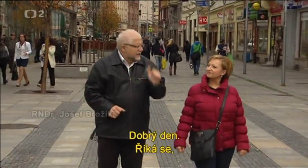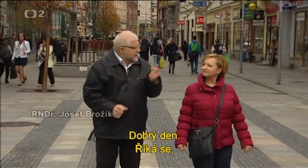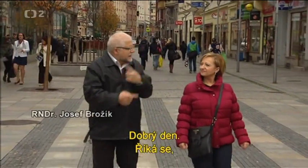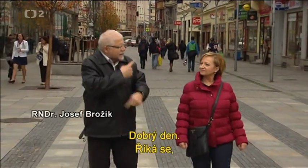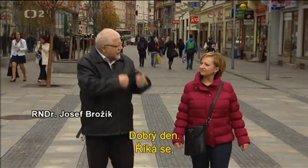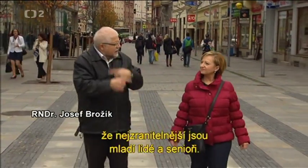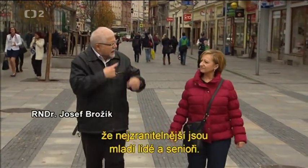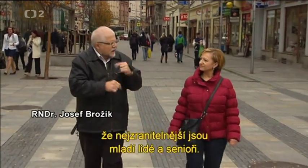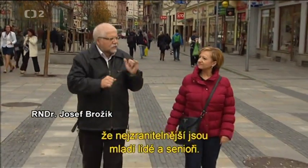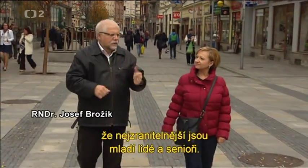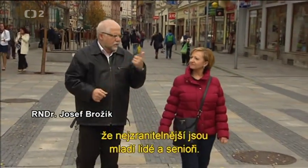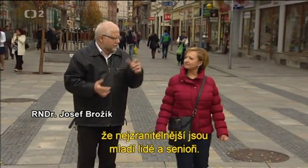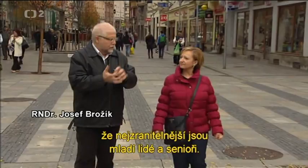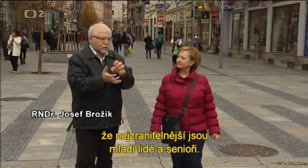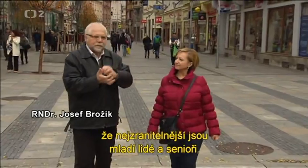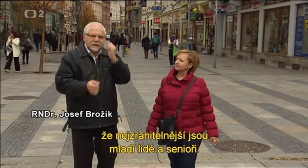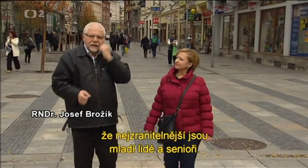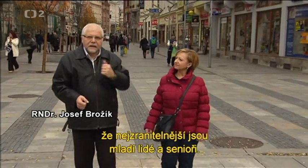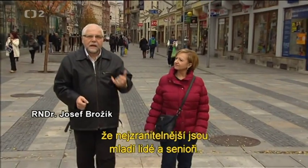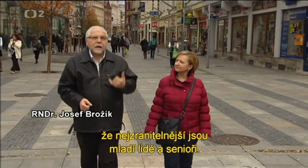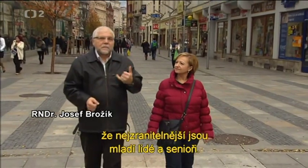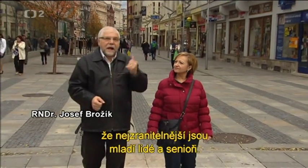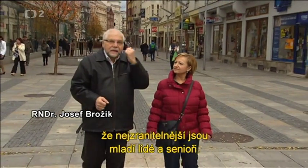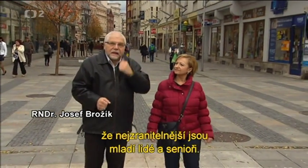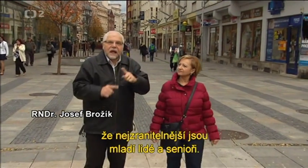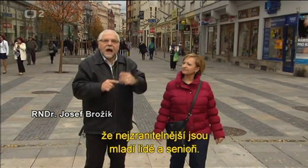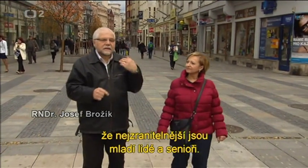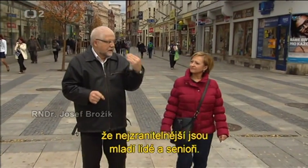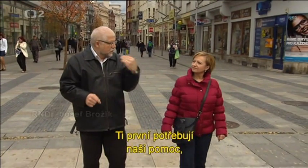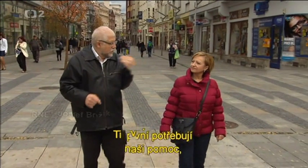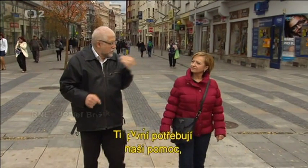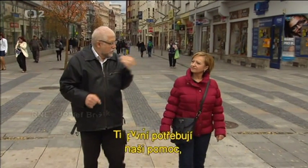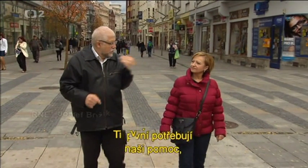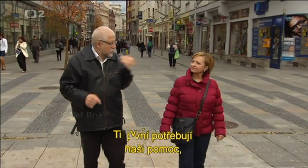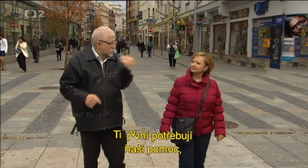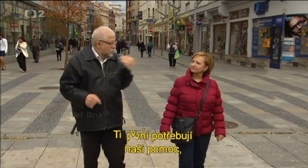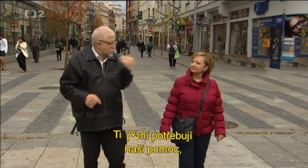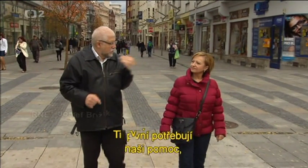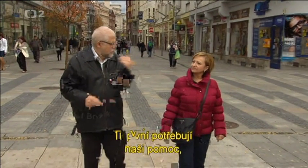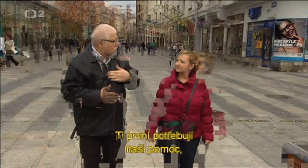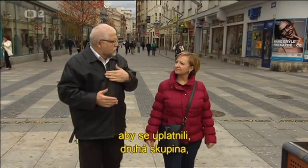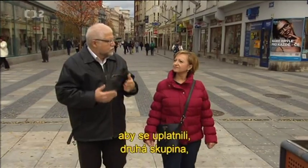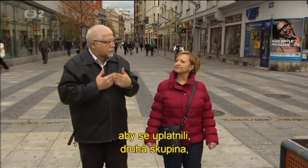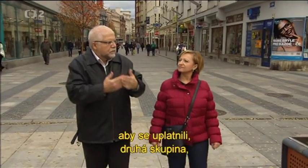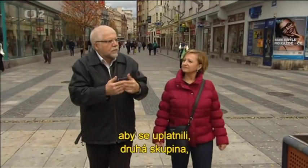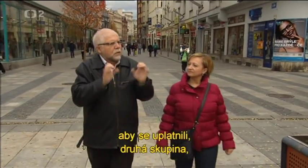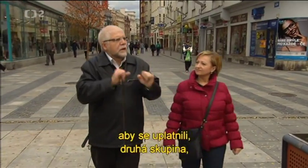Říká se, že nejzranitelnější jsou mladí lidé a seniori. pomoc, aby se uplatnili. Druhá